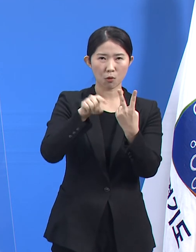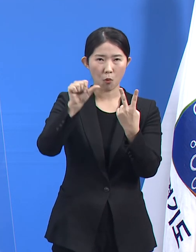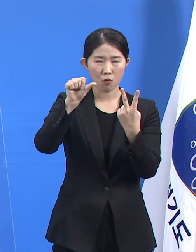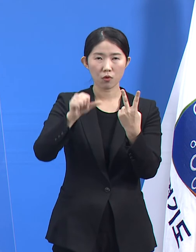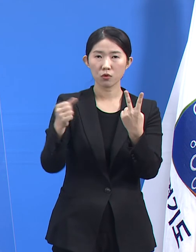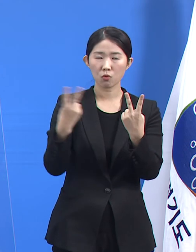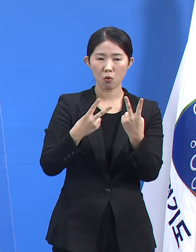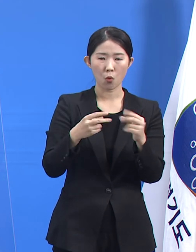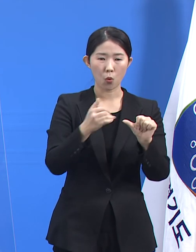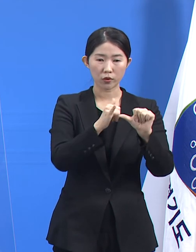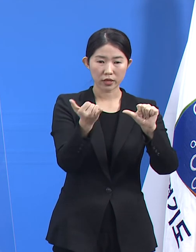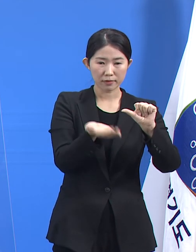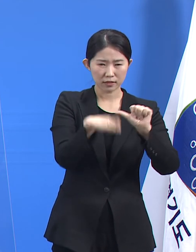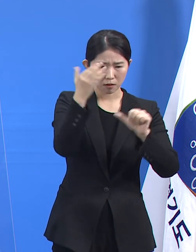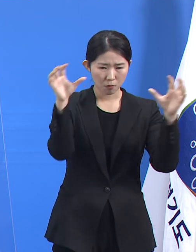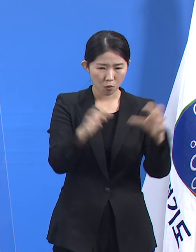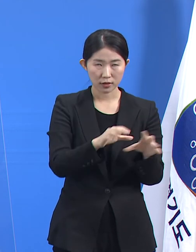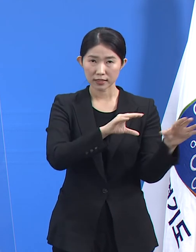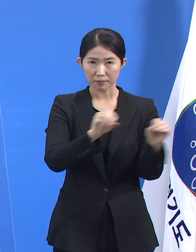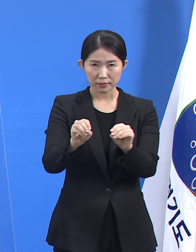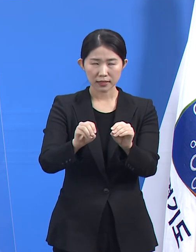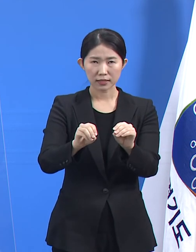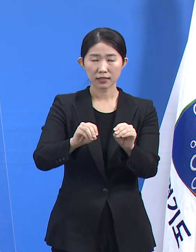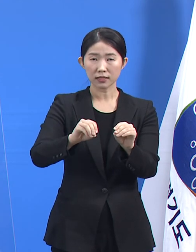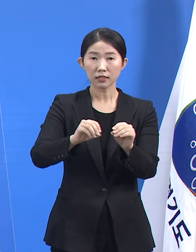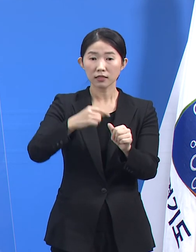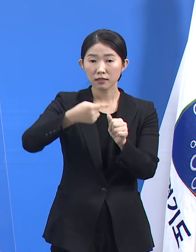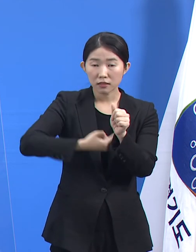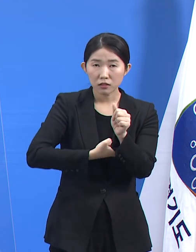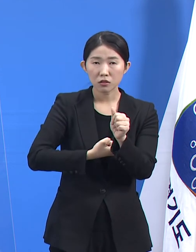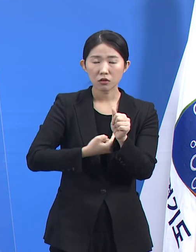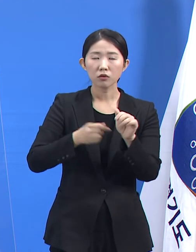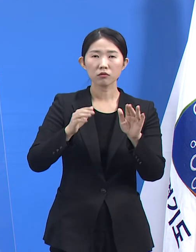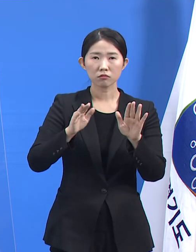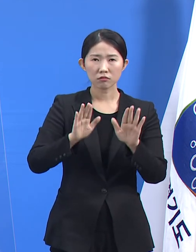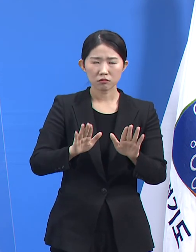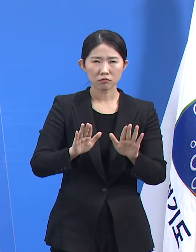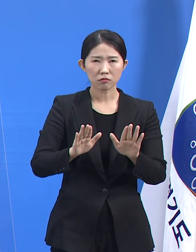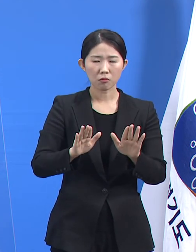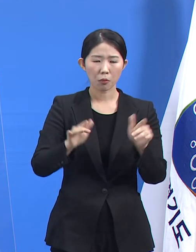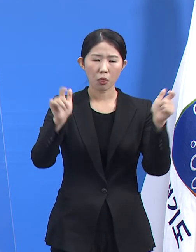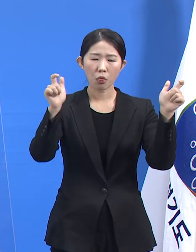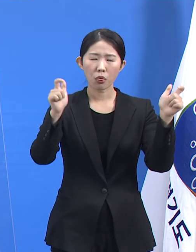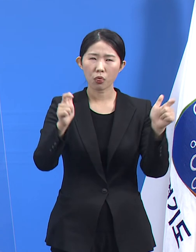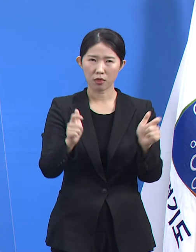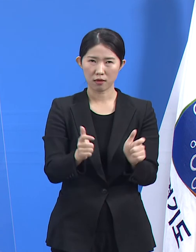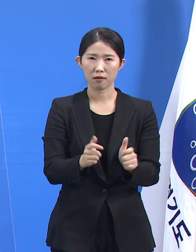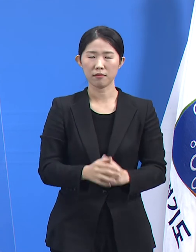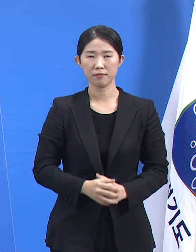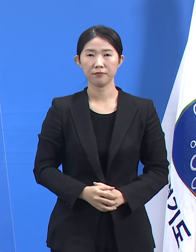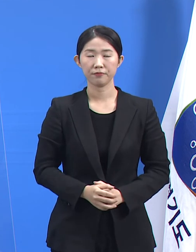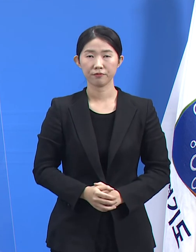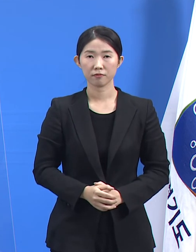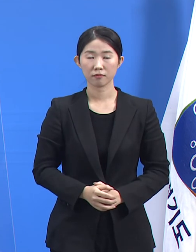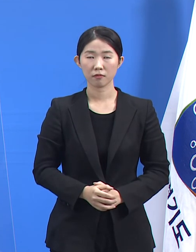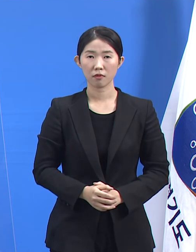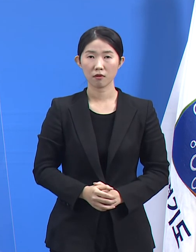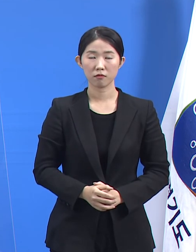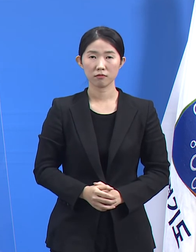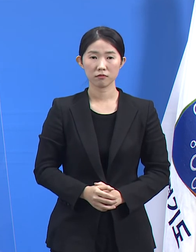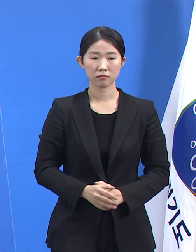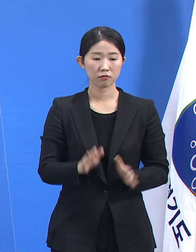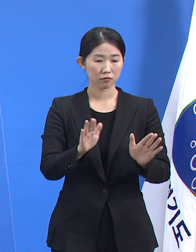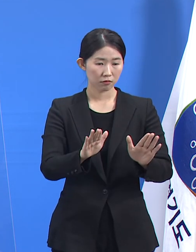금지하는 등 사람들의 활동을 줄였기 때문이었습니다. 그렇다면 반대로 사람들의 활동